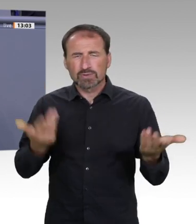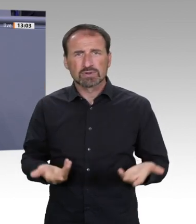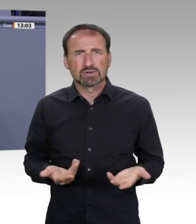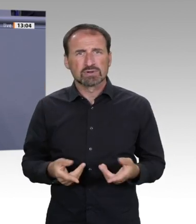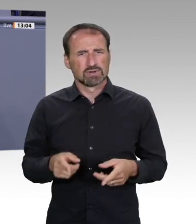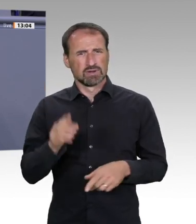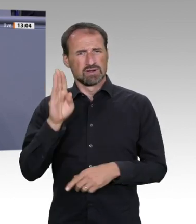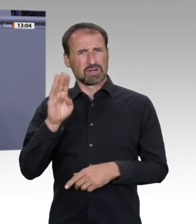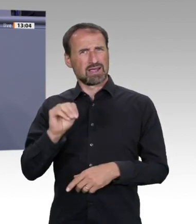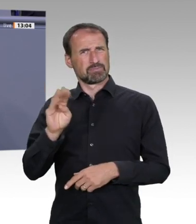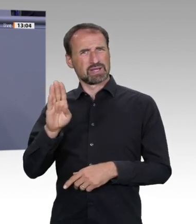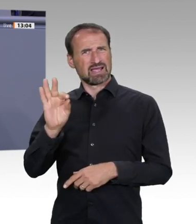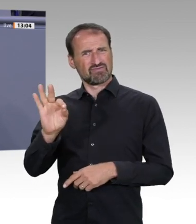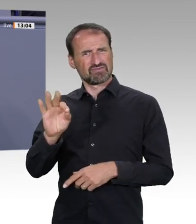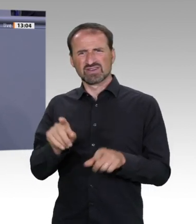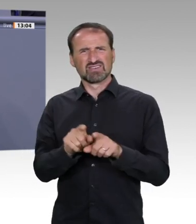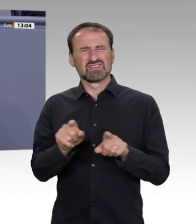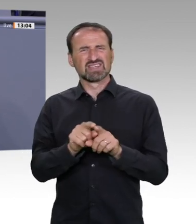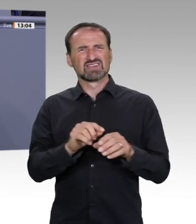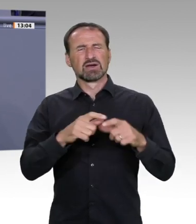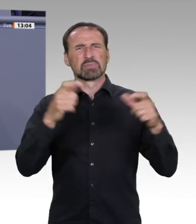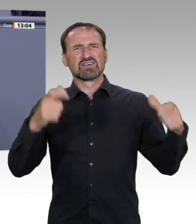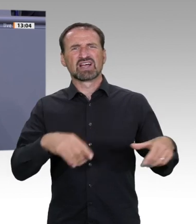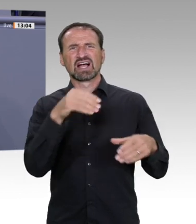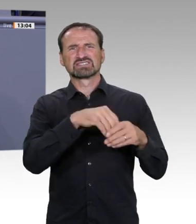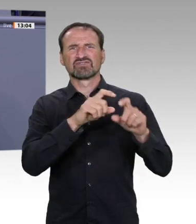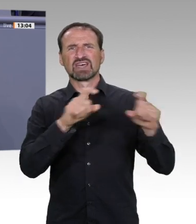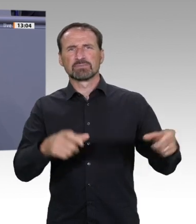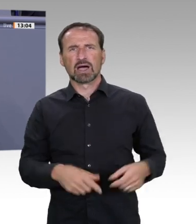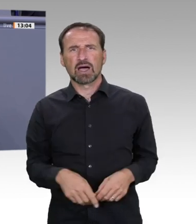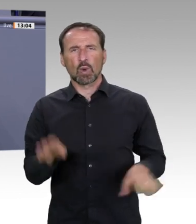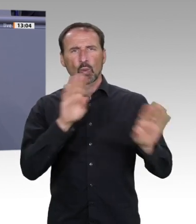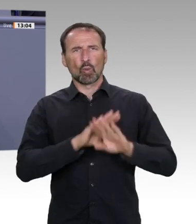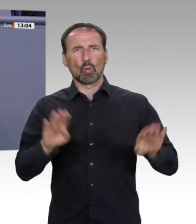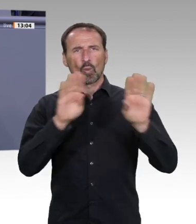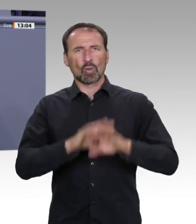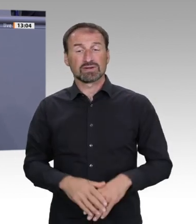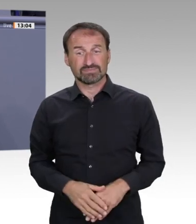So wird Deutschlands Bildung in dieser Legislatur nicht mehr zukunftsfit.